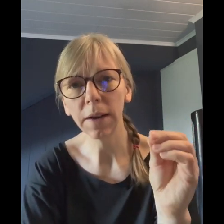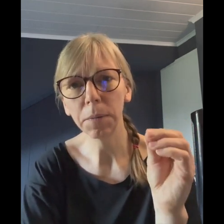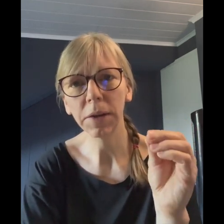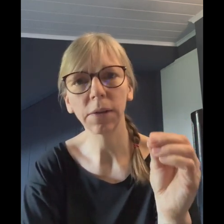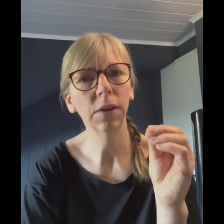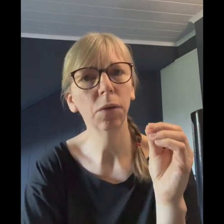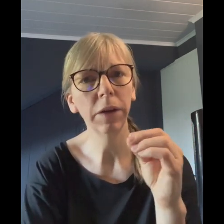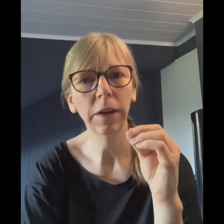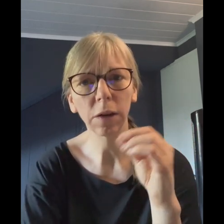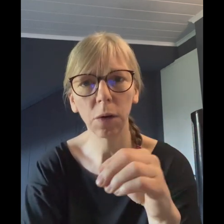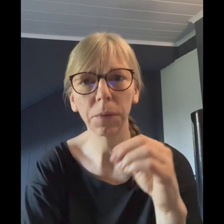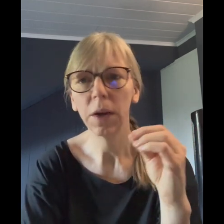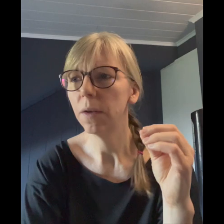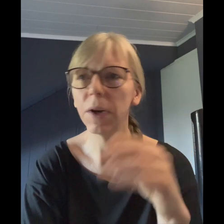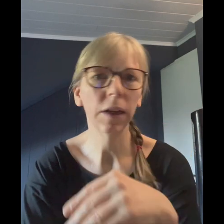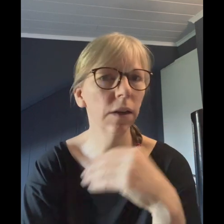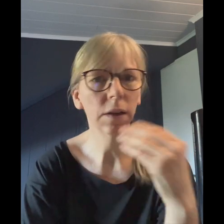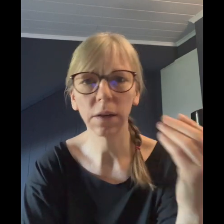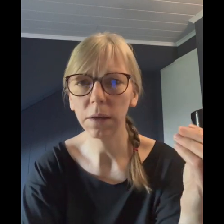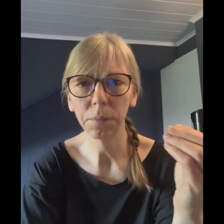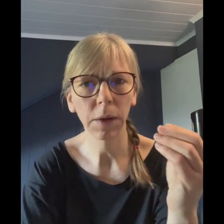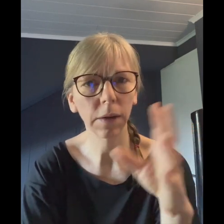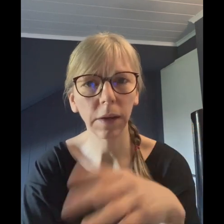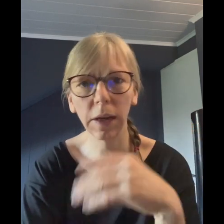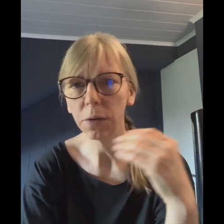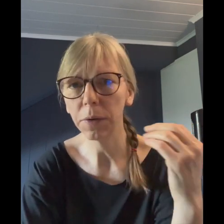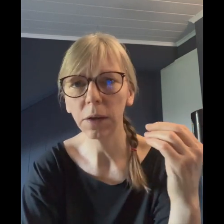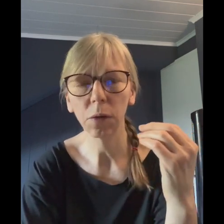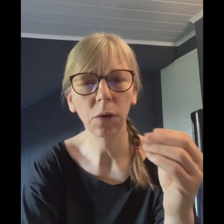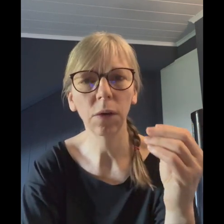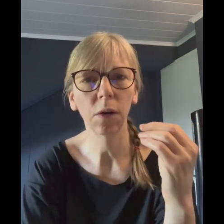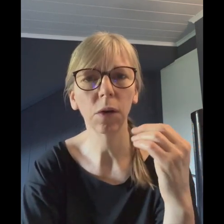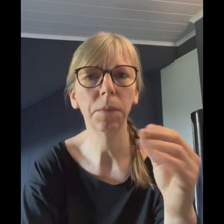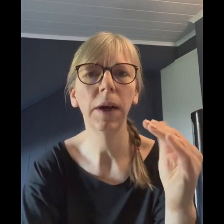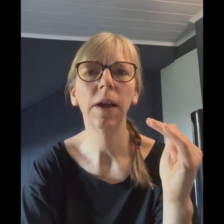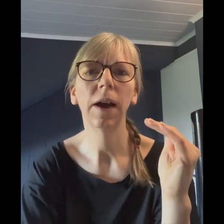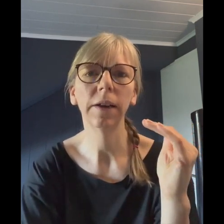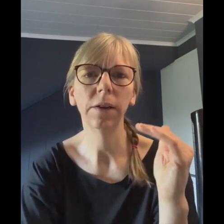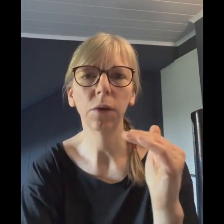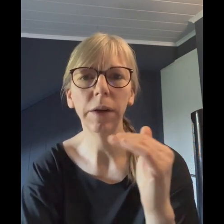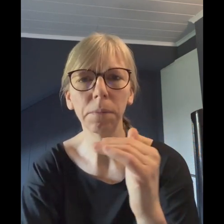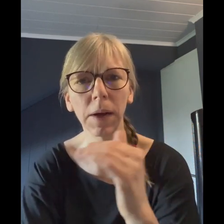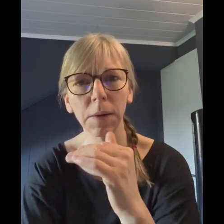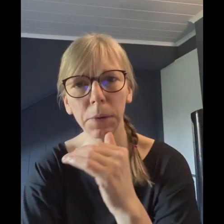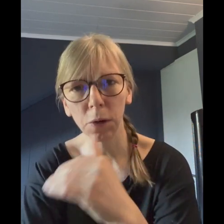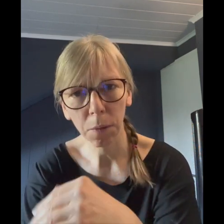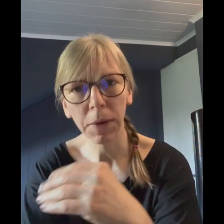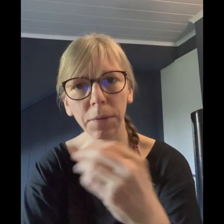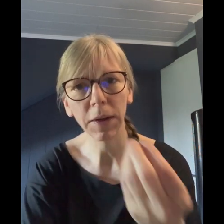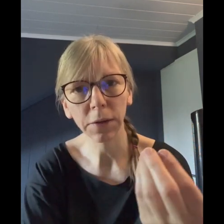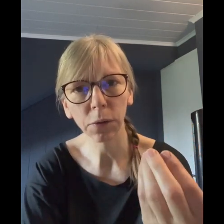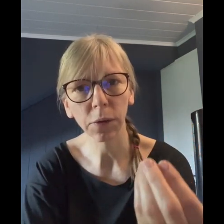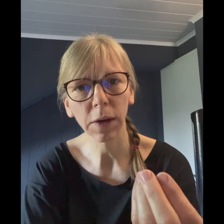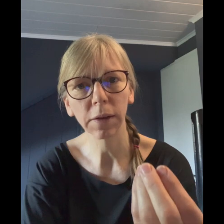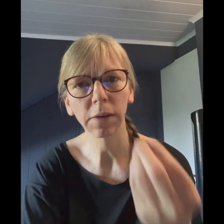nämlich das Insulin nicht kommt, weil die aus welchen Gründen auch immer einen Insulinmangel bekommen, weil sozusagen das